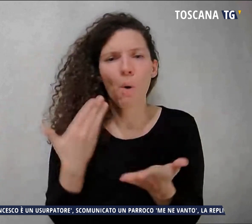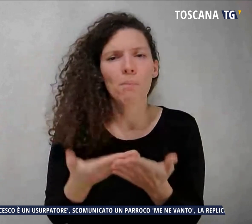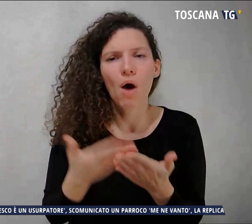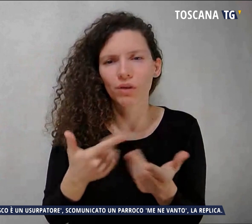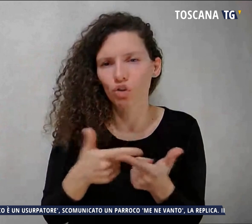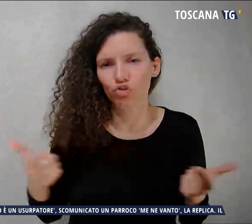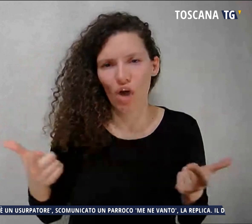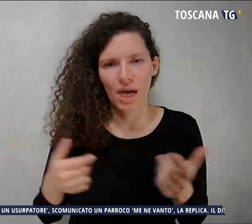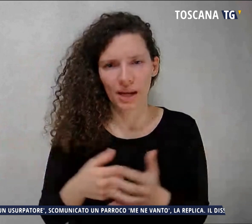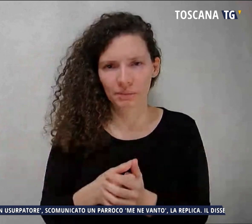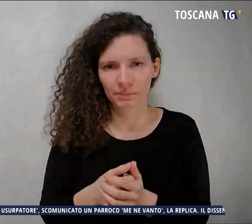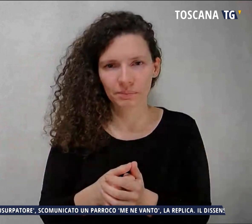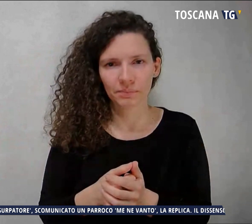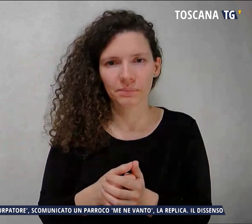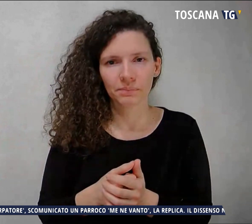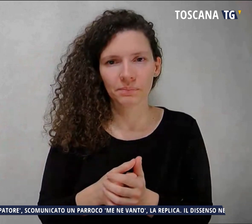considerazione.